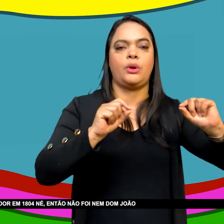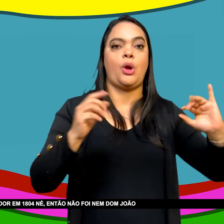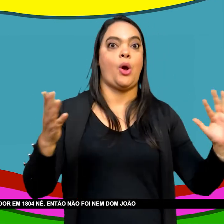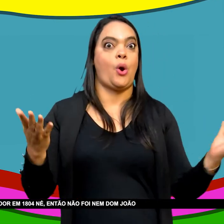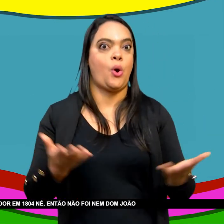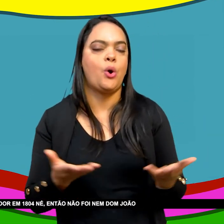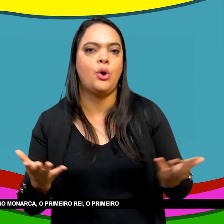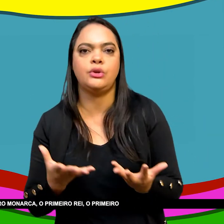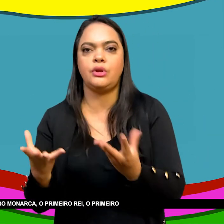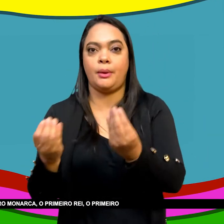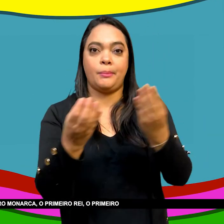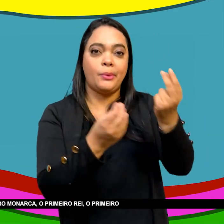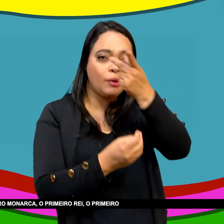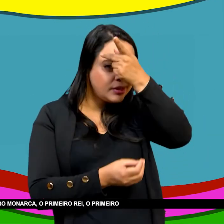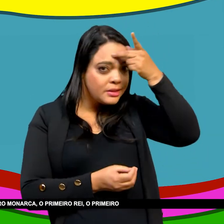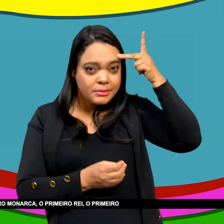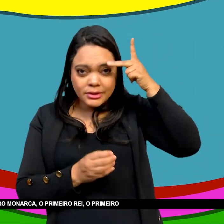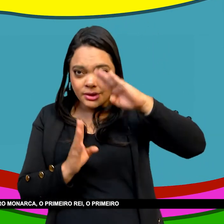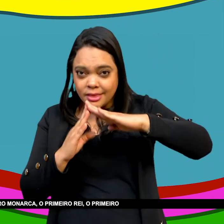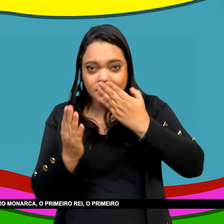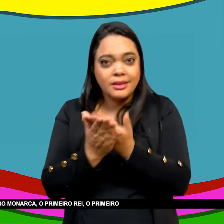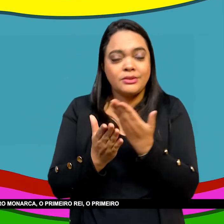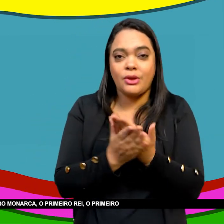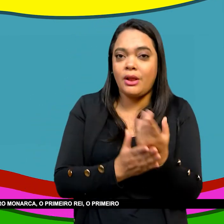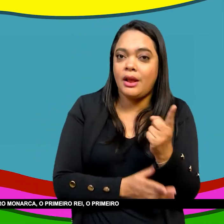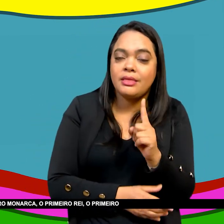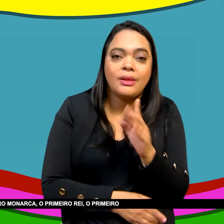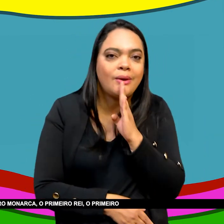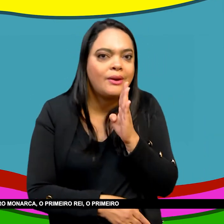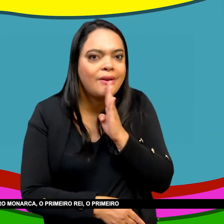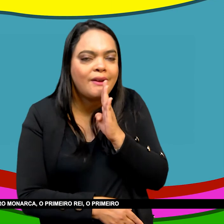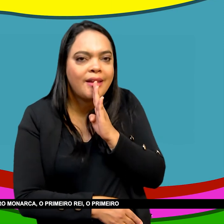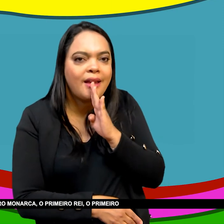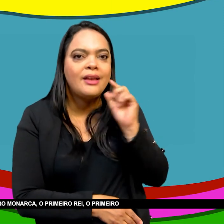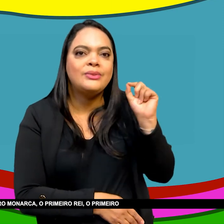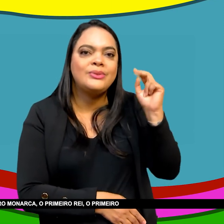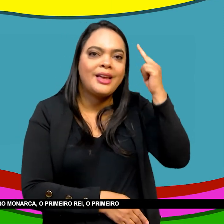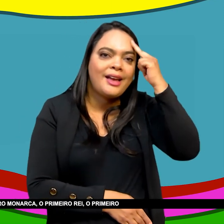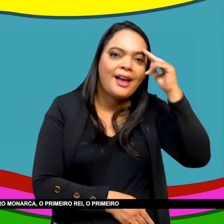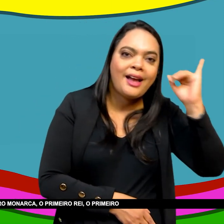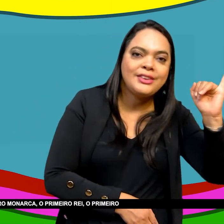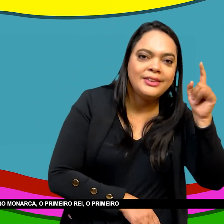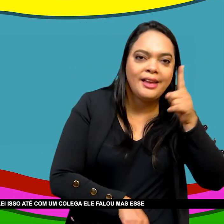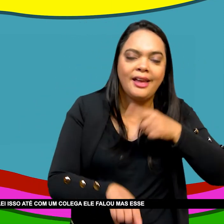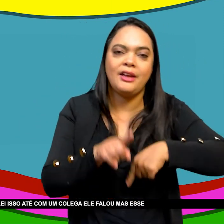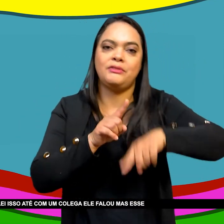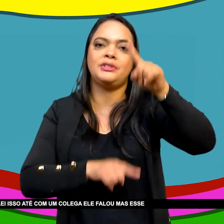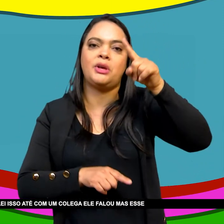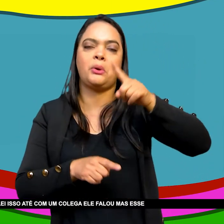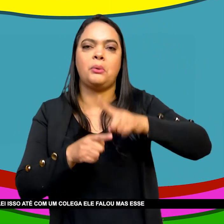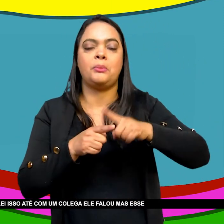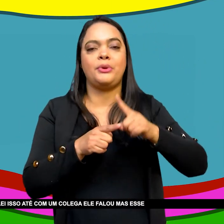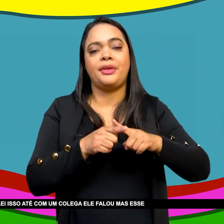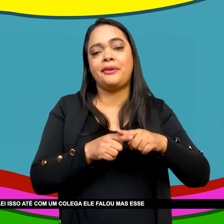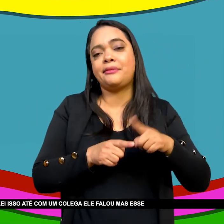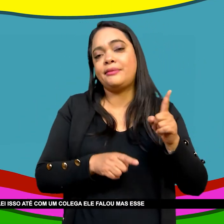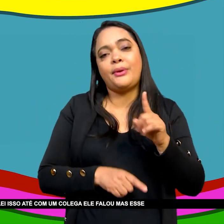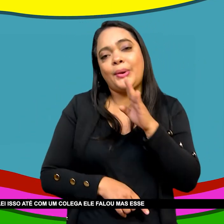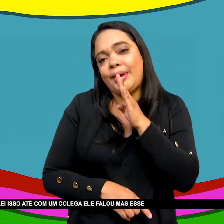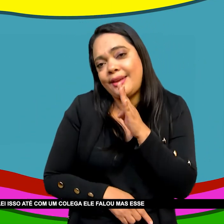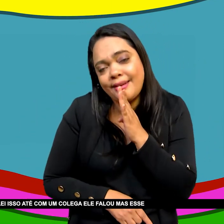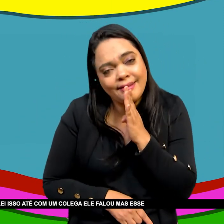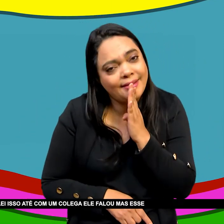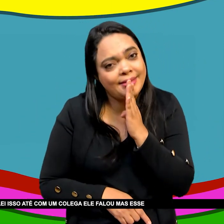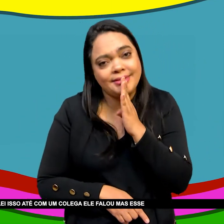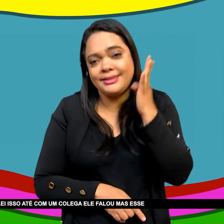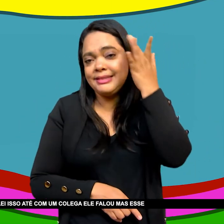Então não foi nem o Dom João VI Nem o Dom Pedro I O primeiro rei, o primeiro monarca O primeiro rei, o primeiro imperador A ser coroado nas Américas